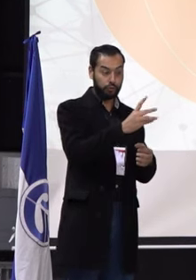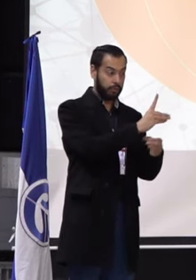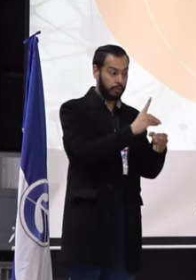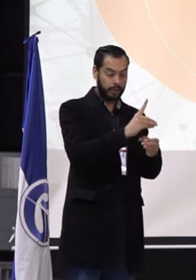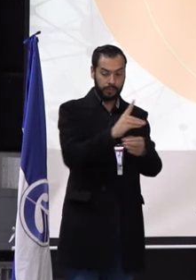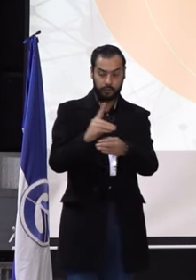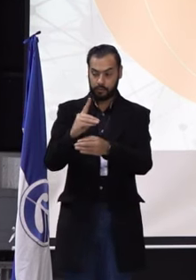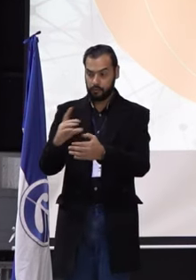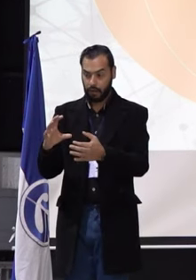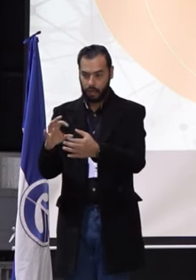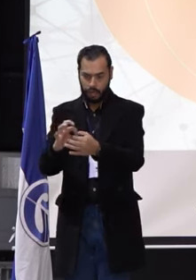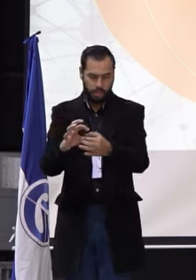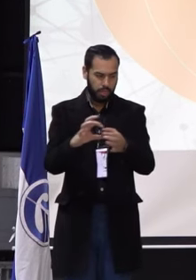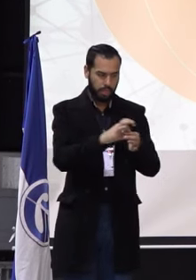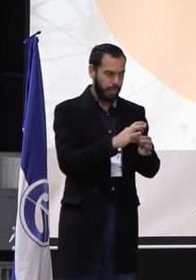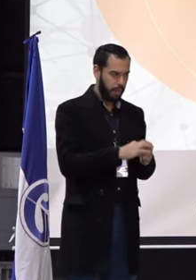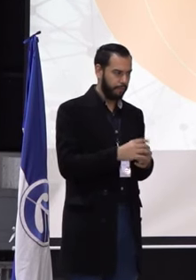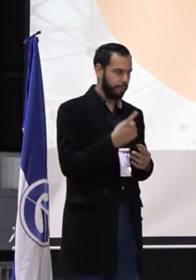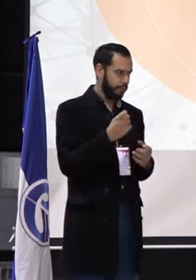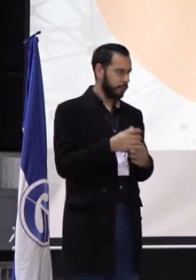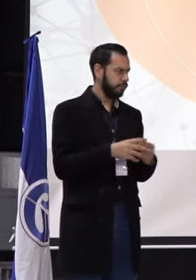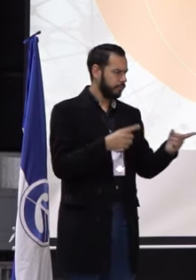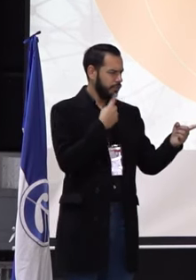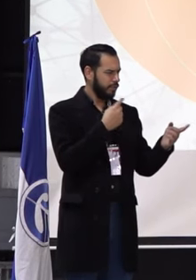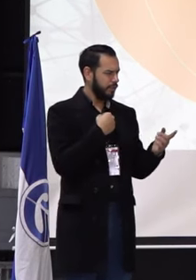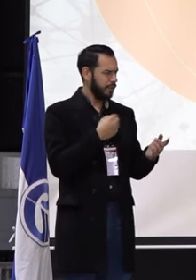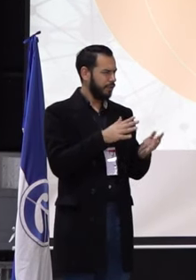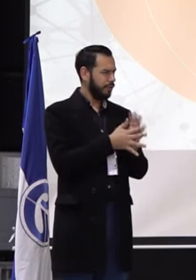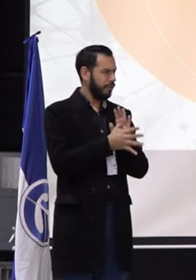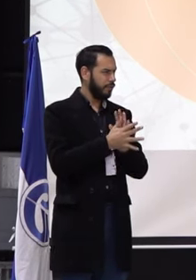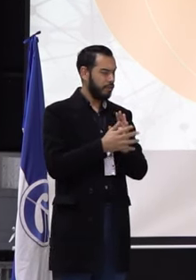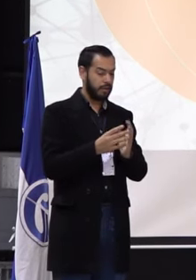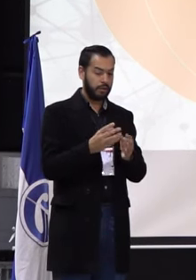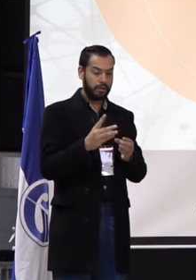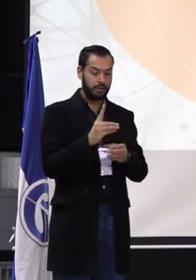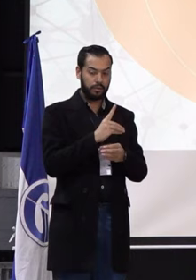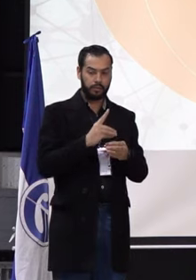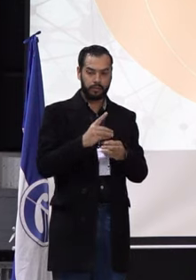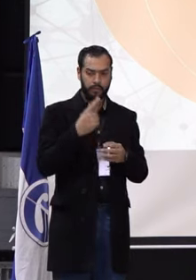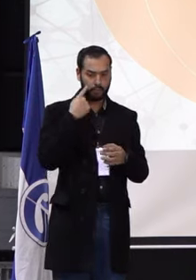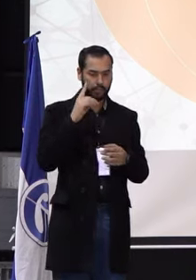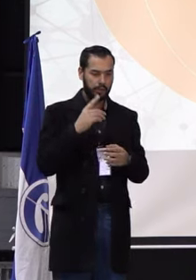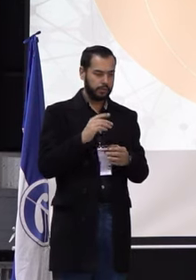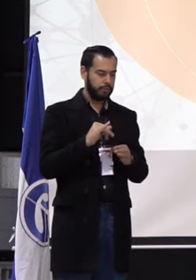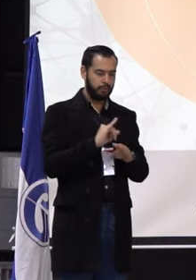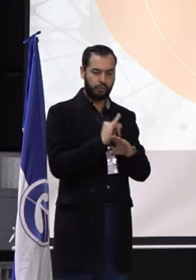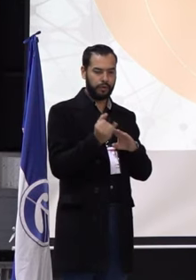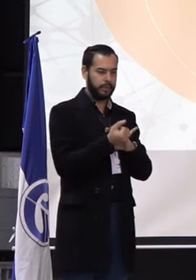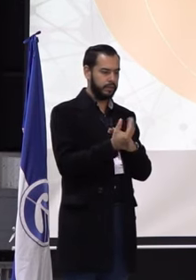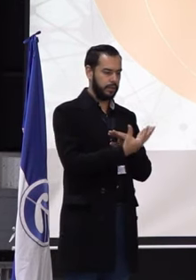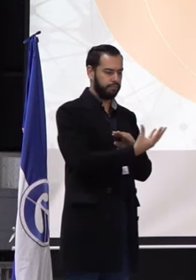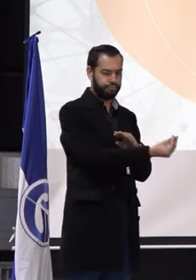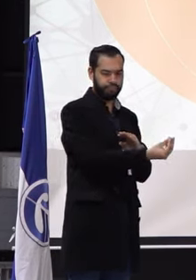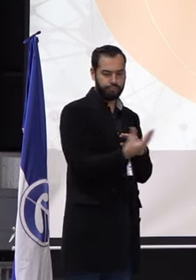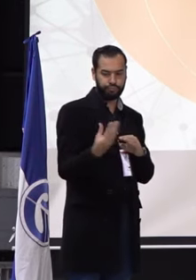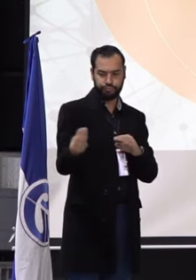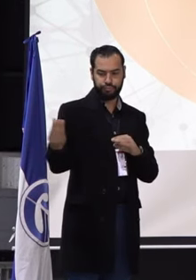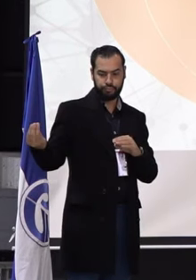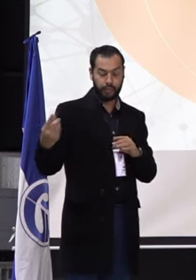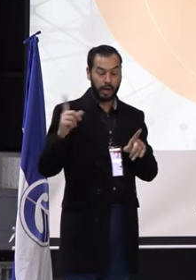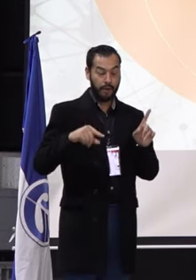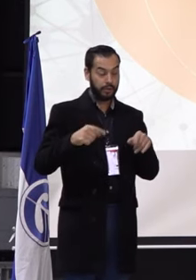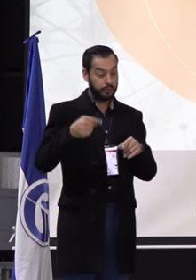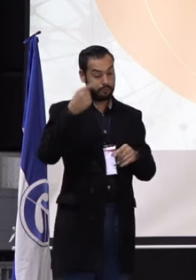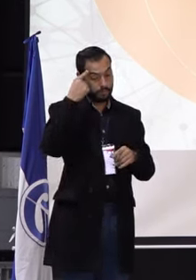universidad. Por eso, cuando ustedes lo nombraron, es cierto, o los departamentos funcionan a veces como islas. Y a veces no estamos pensando en